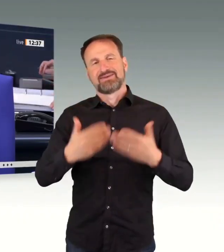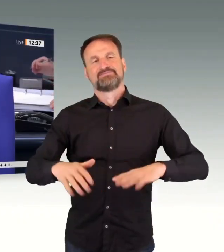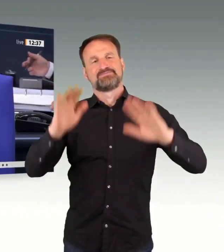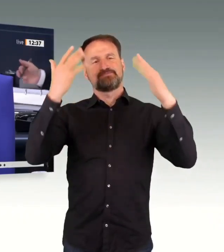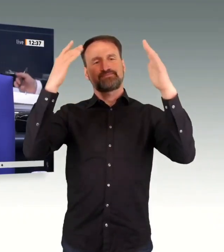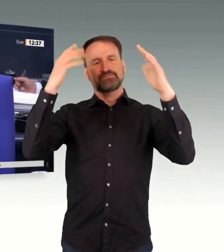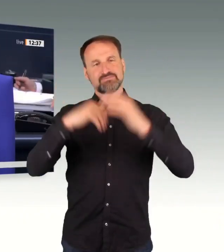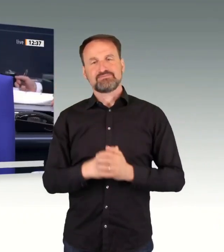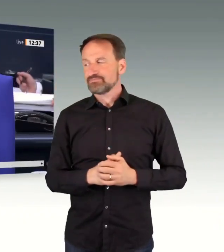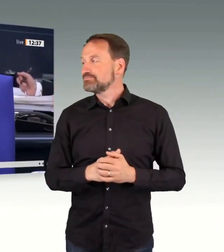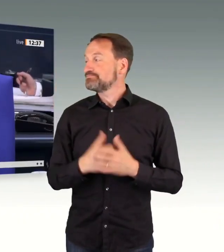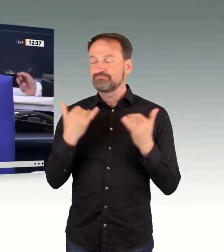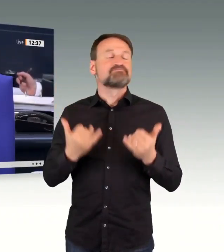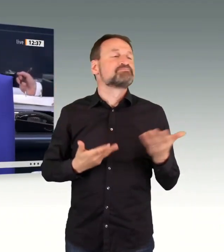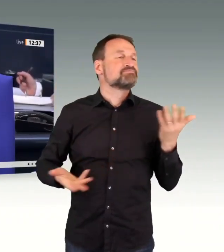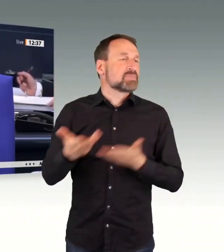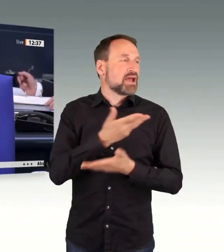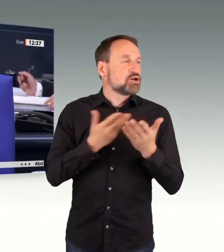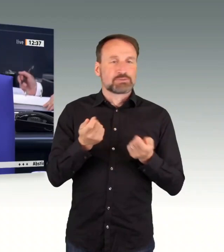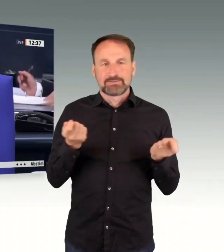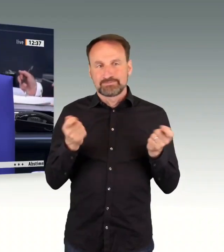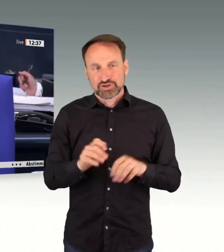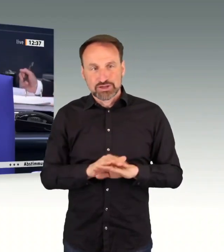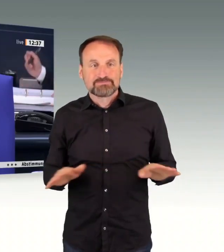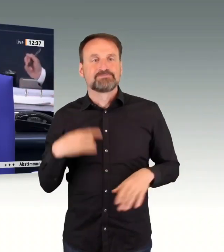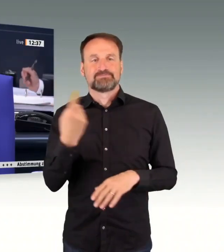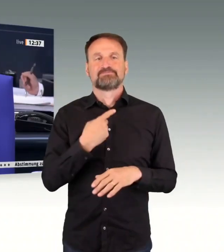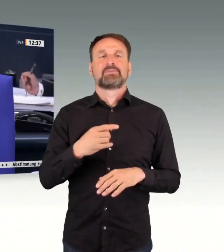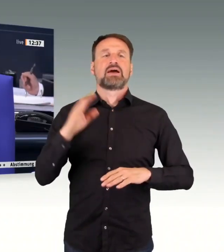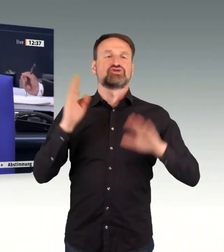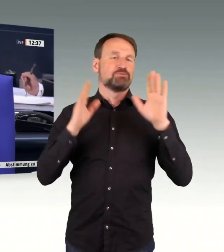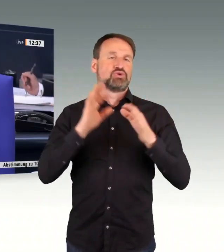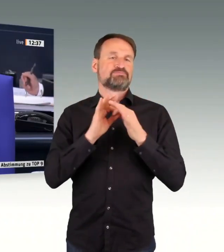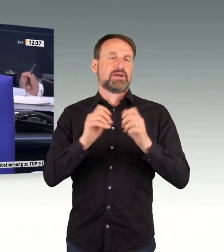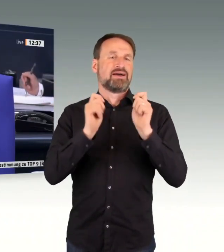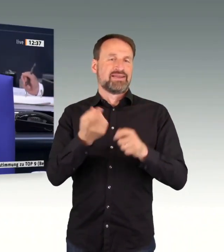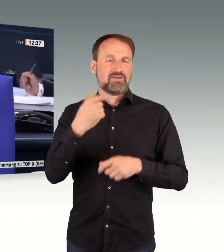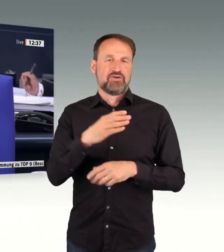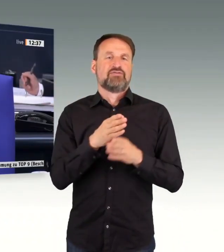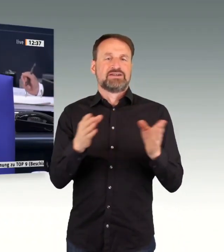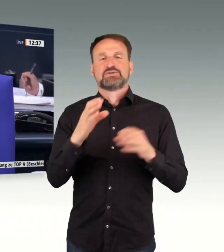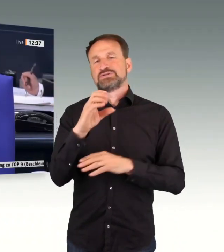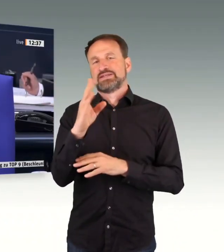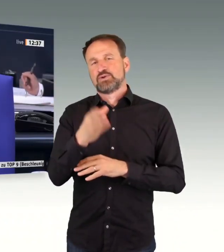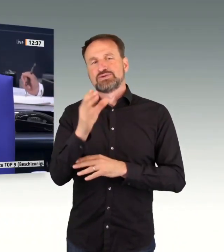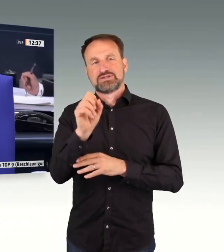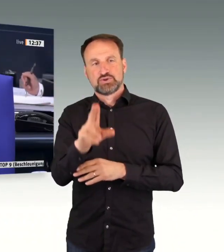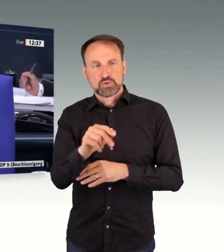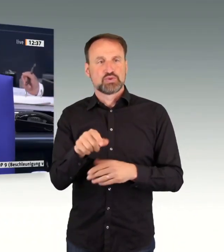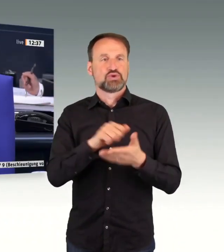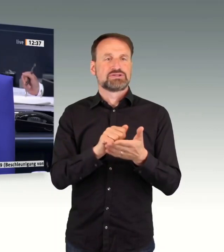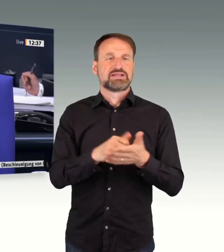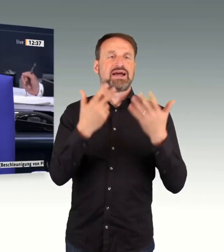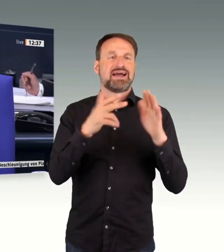1854 mit dem Titel Planungs und Genehmigungsverfahren weiter beschleunigen